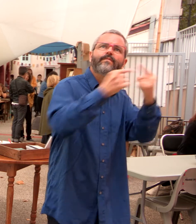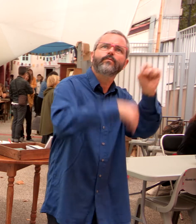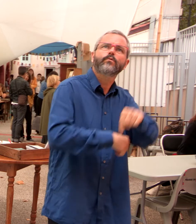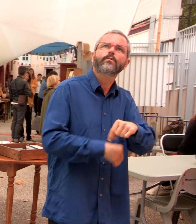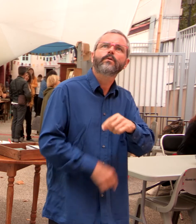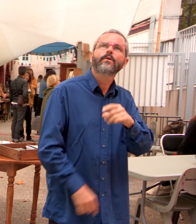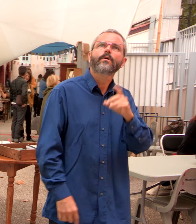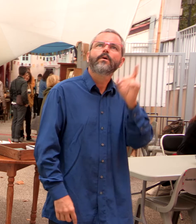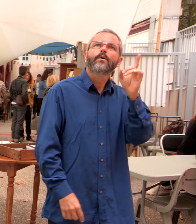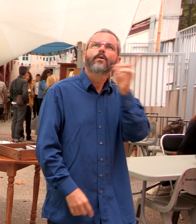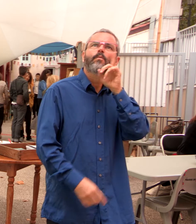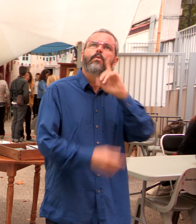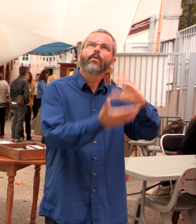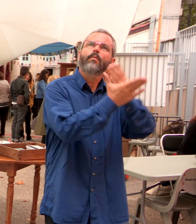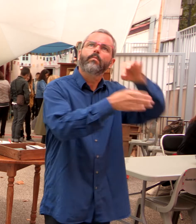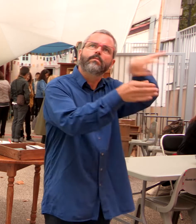Pourquoi elle ne se fait pas à manger toute seule ?